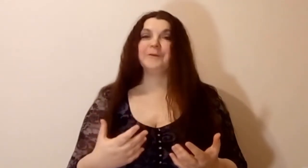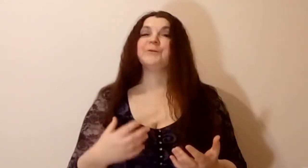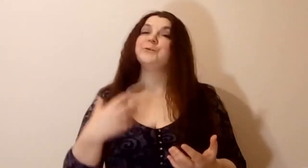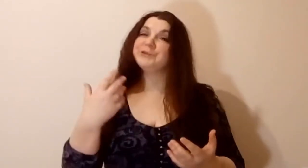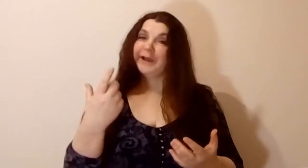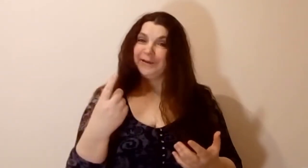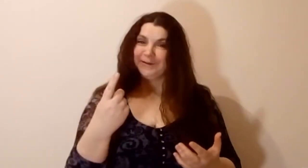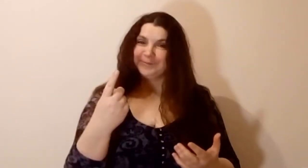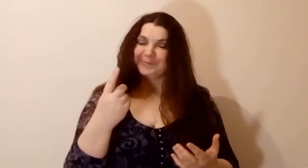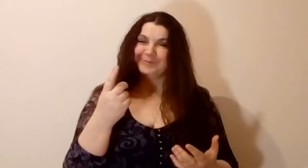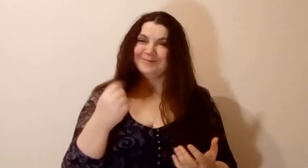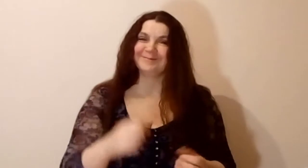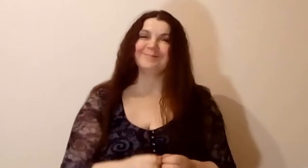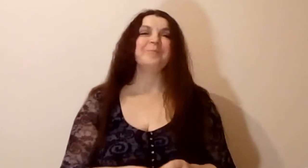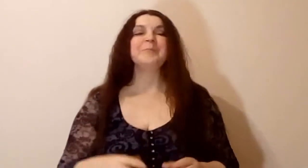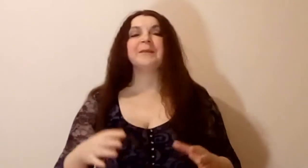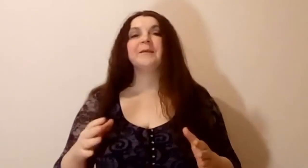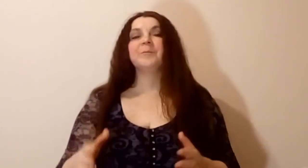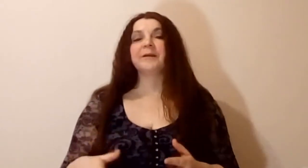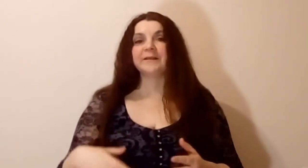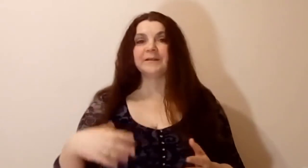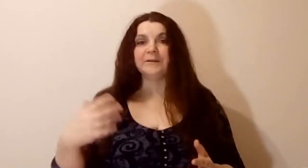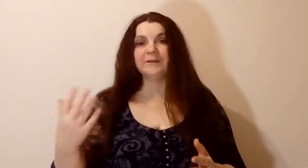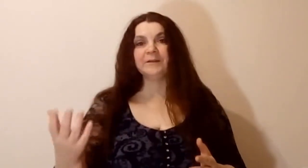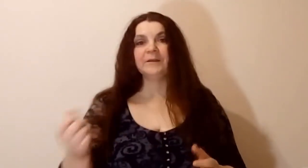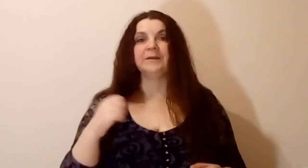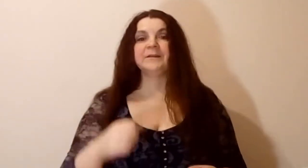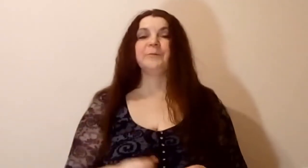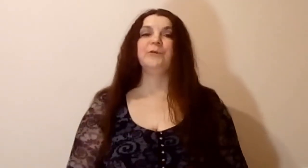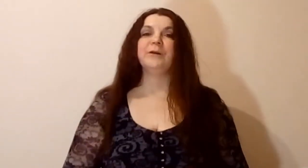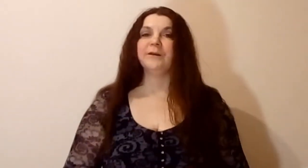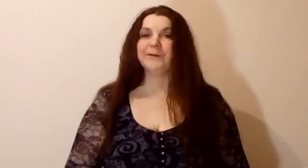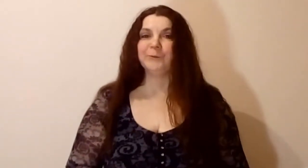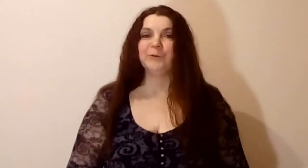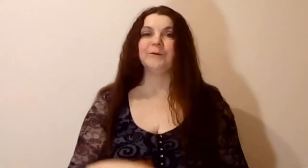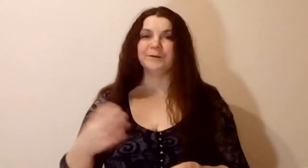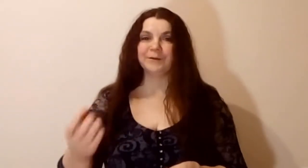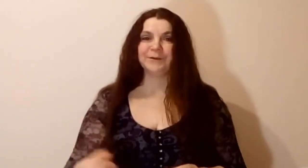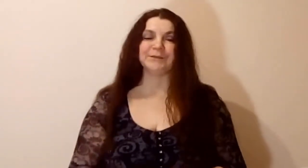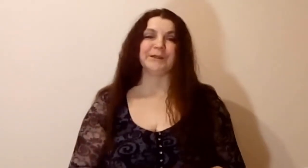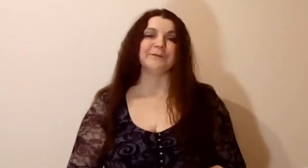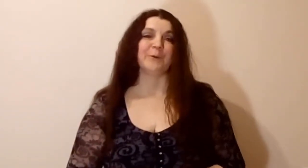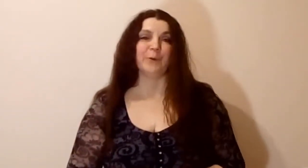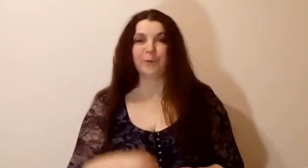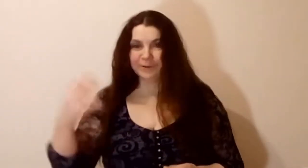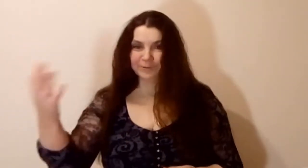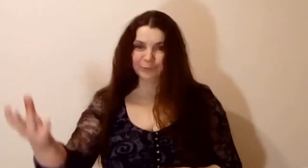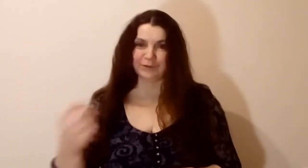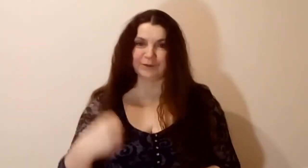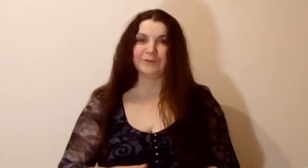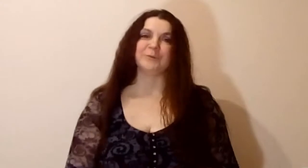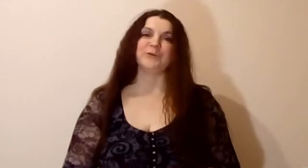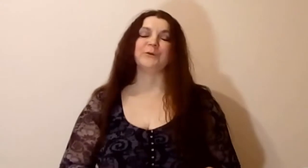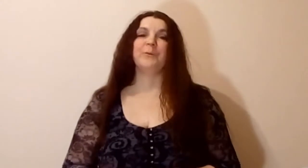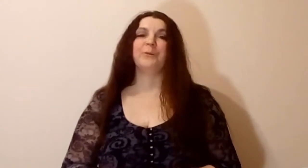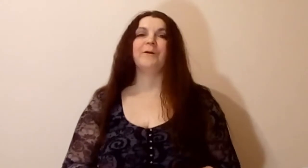случайно прикасалась к тому или иному человеку. Ну, естественно, мускул пол.